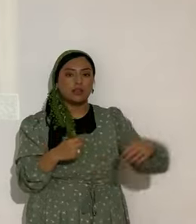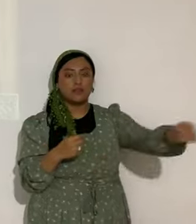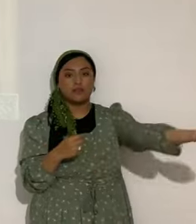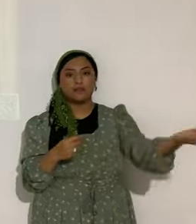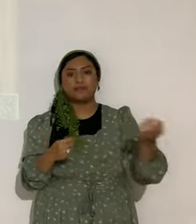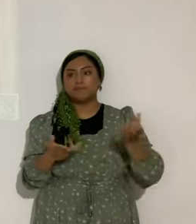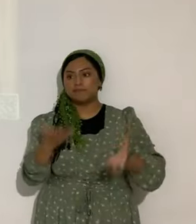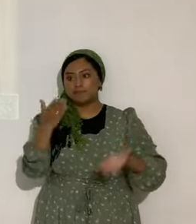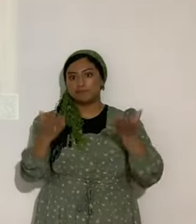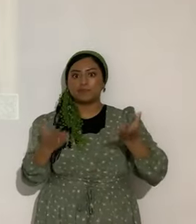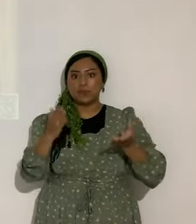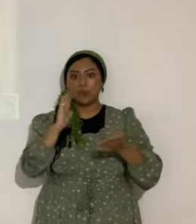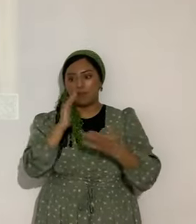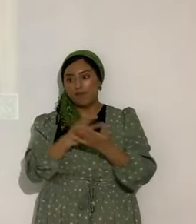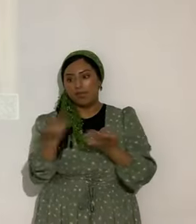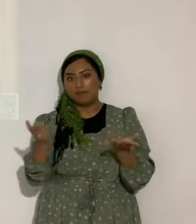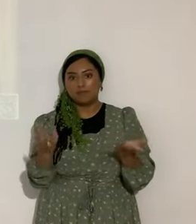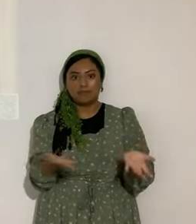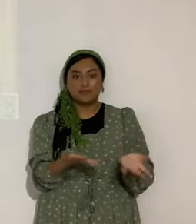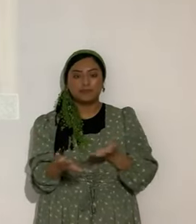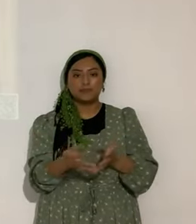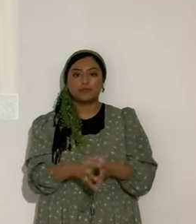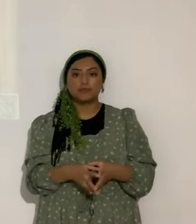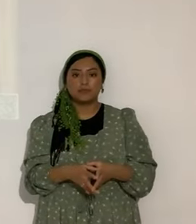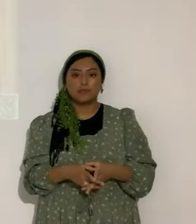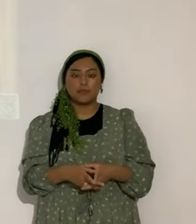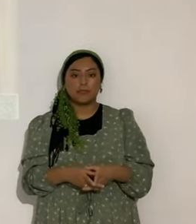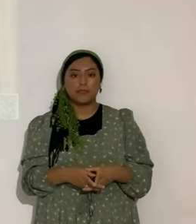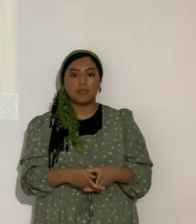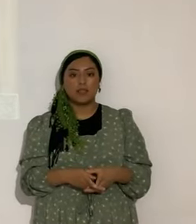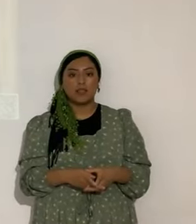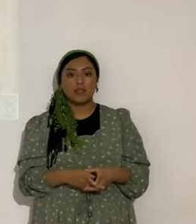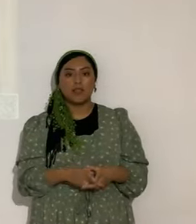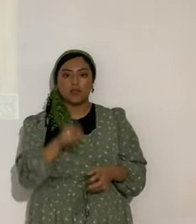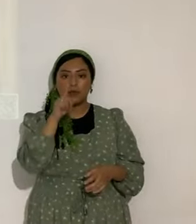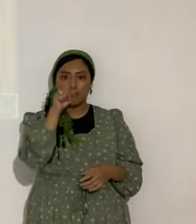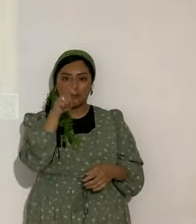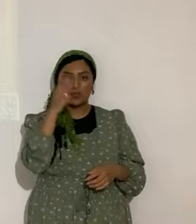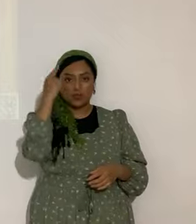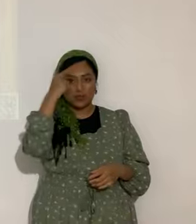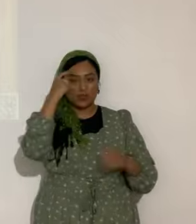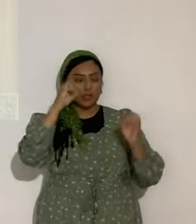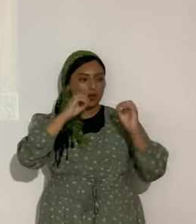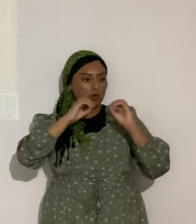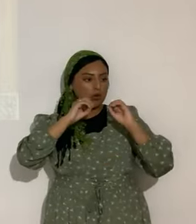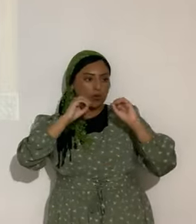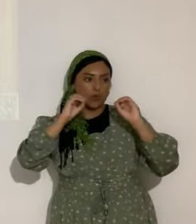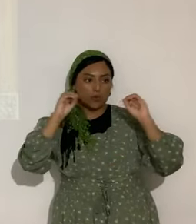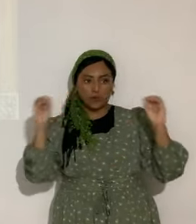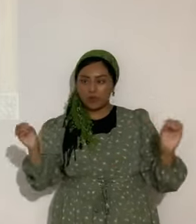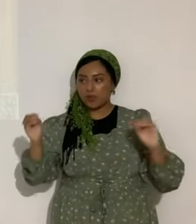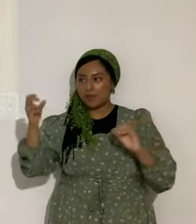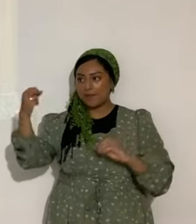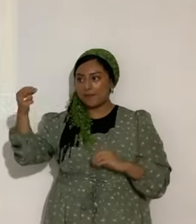seguramente te va a doblegar. ¿Sí? Y entonces tú debes de pensar, nada conseguirá vencerme.